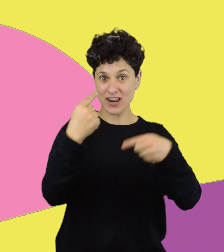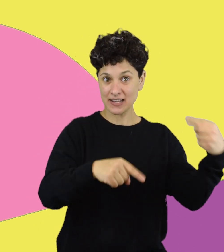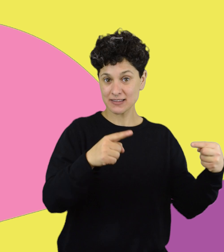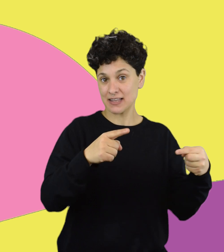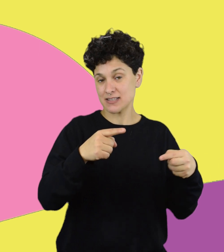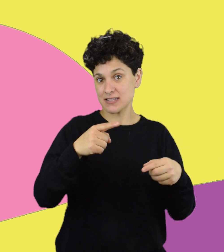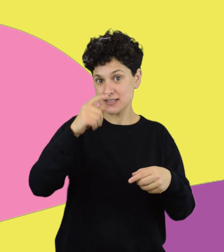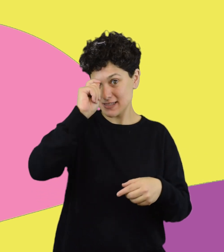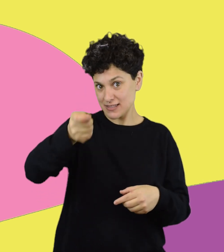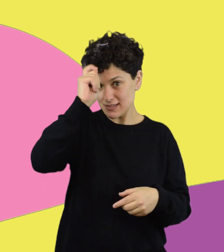Investiga.